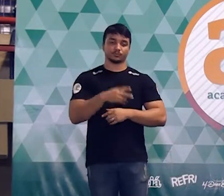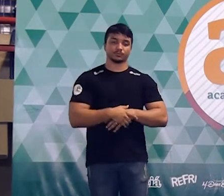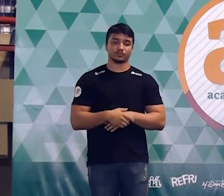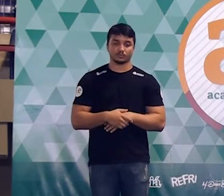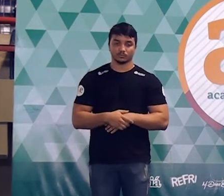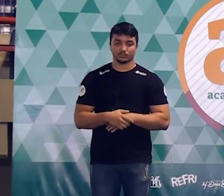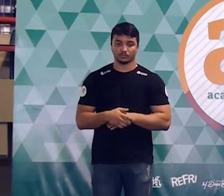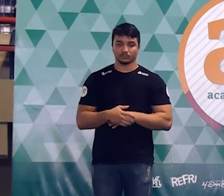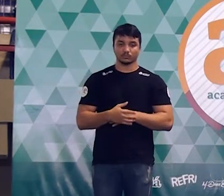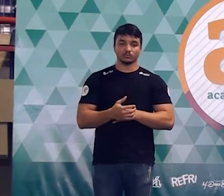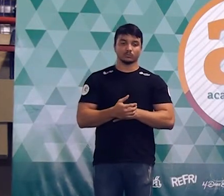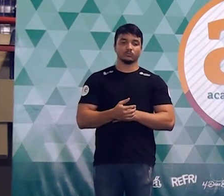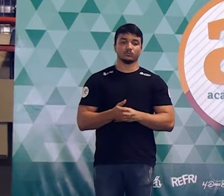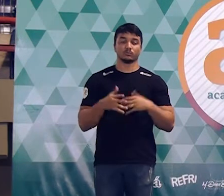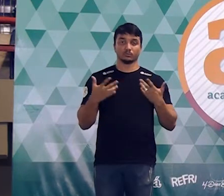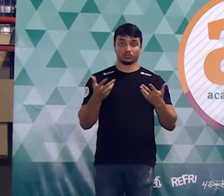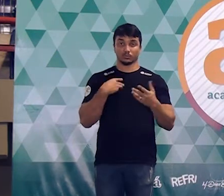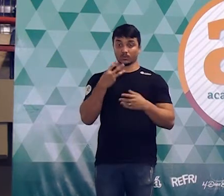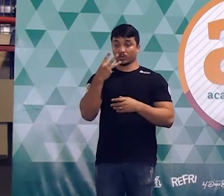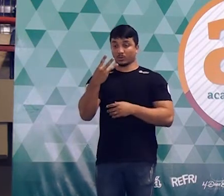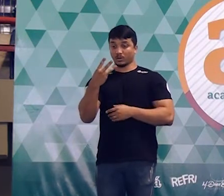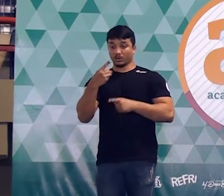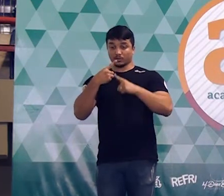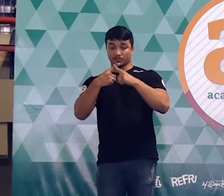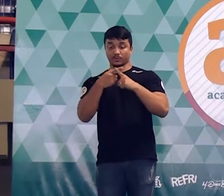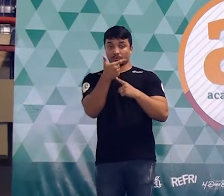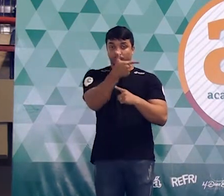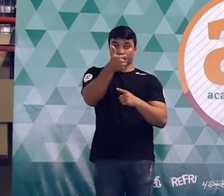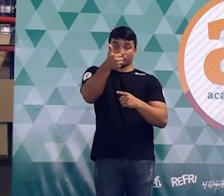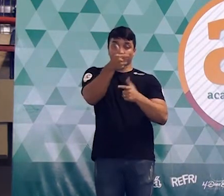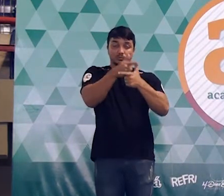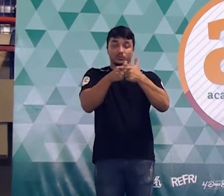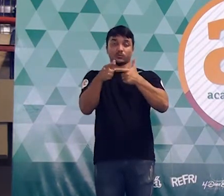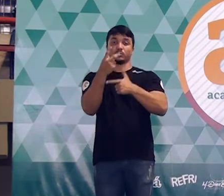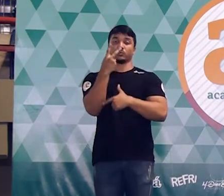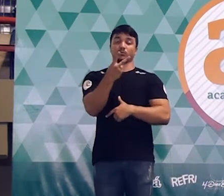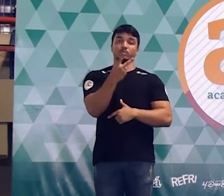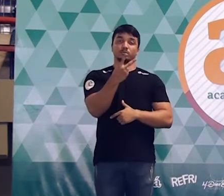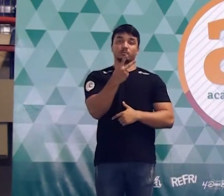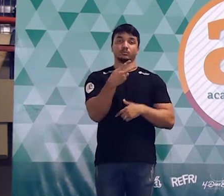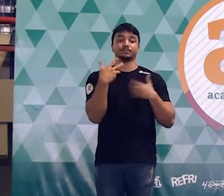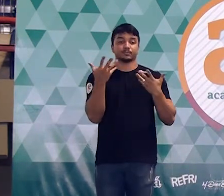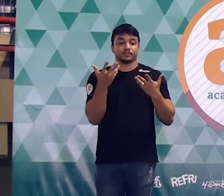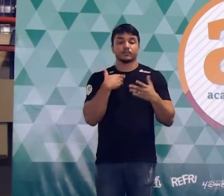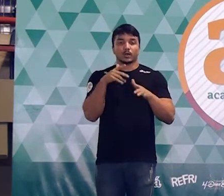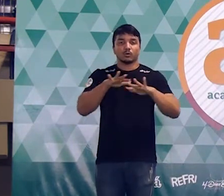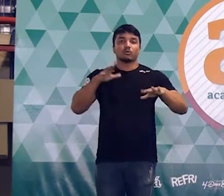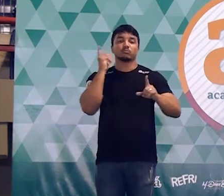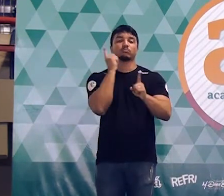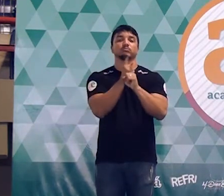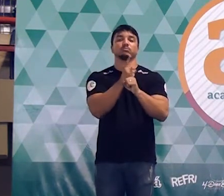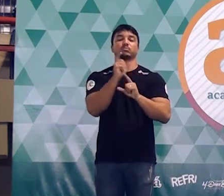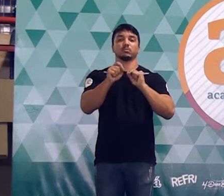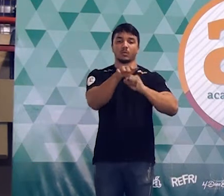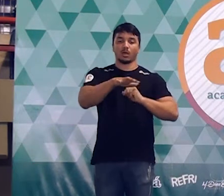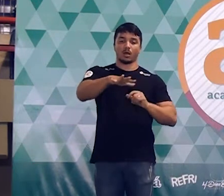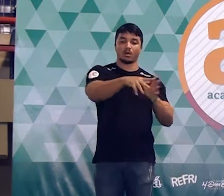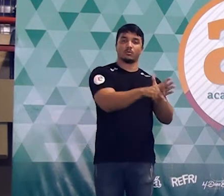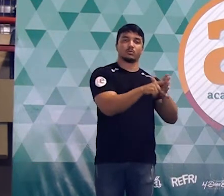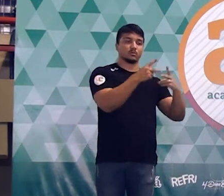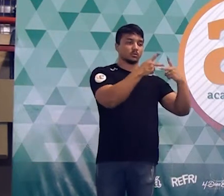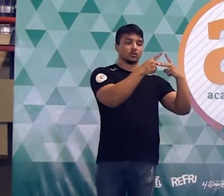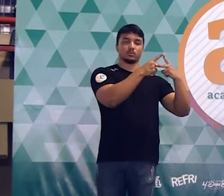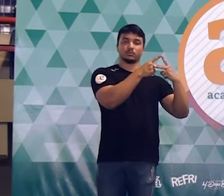vezes altura dividido por 2. Então é 3 vezes 21 dividido por 2. Então é assim que a gente vai fazer para calcular a área